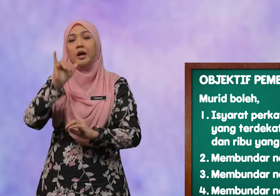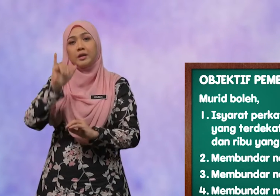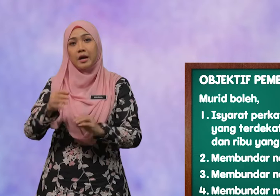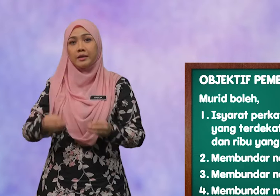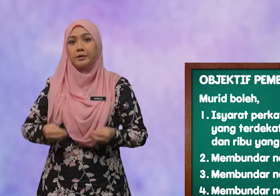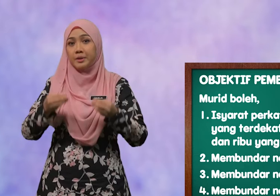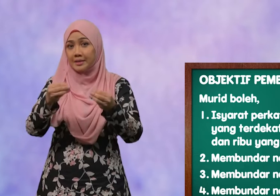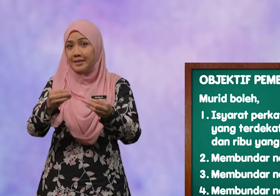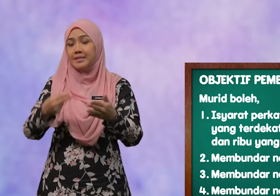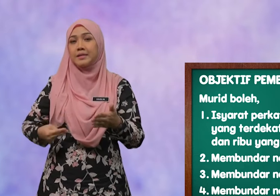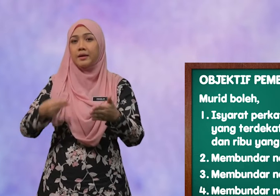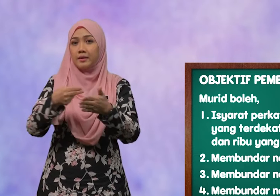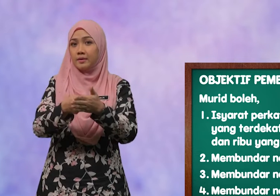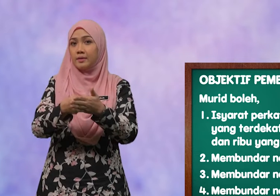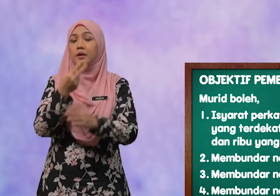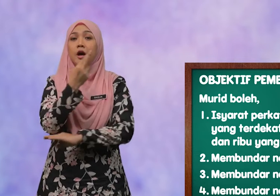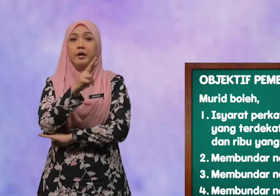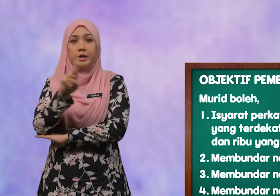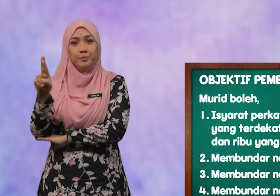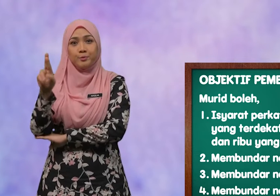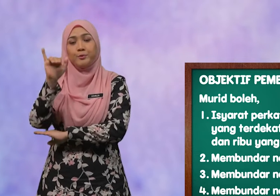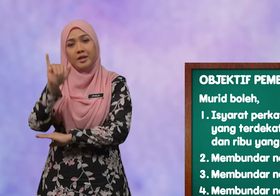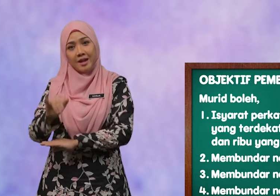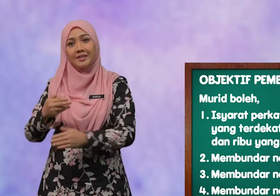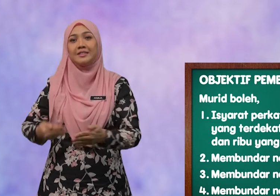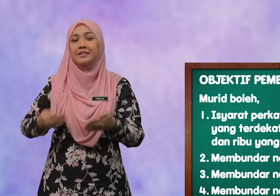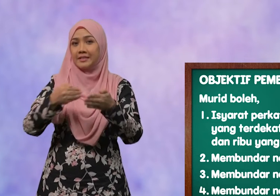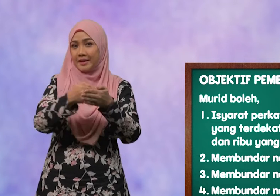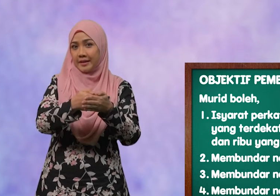yang diberi sehingga ribu yang terdekat